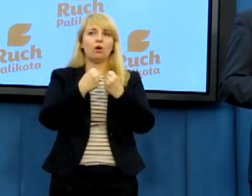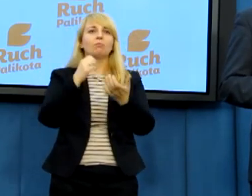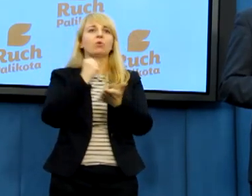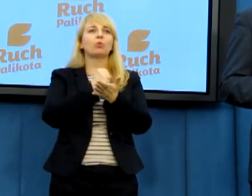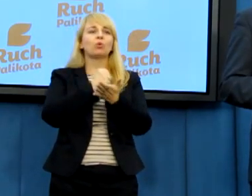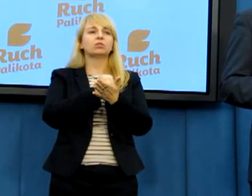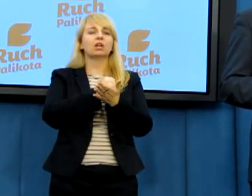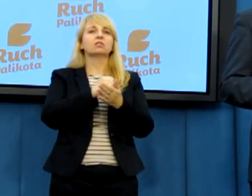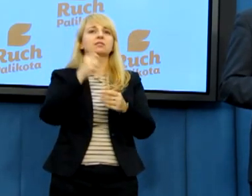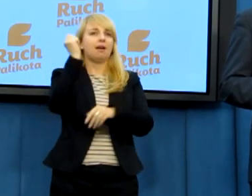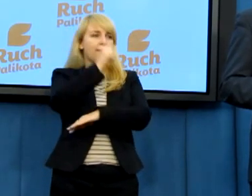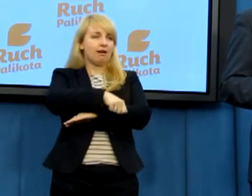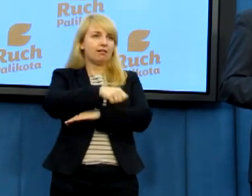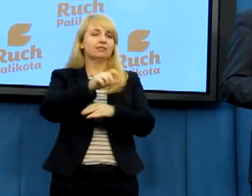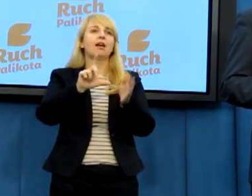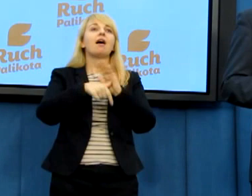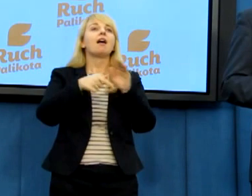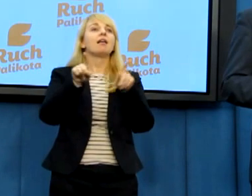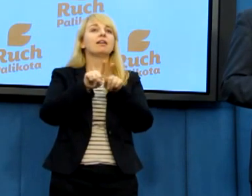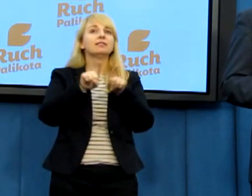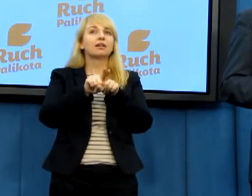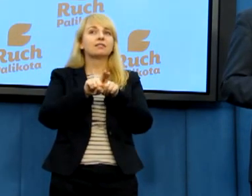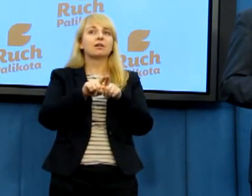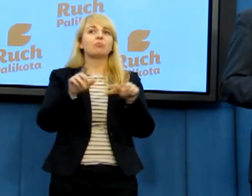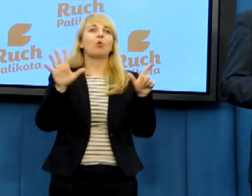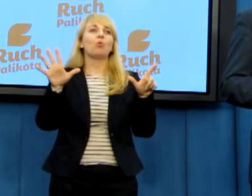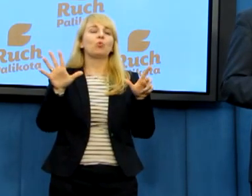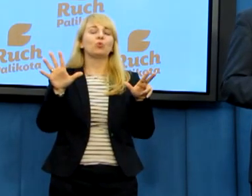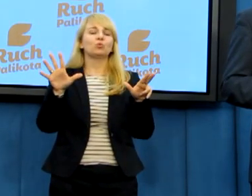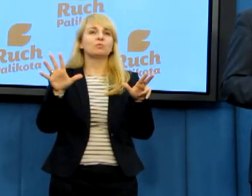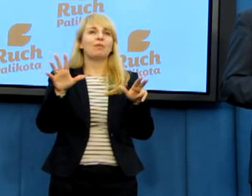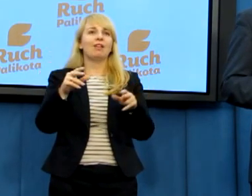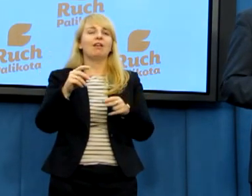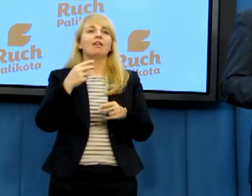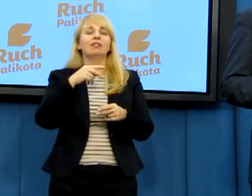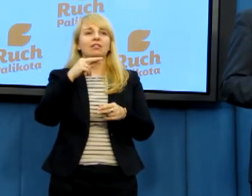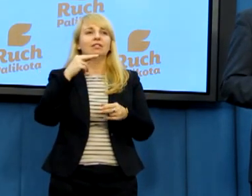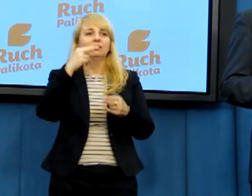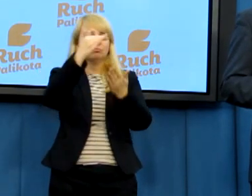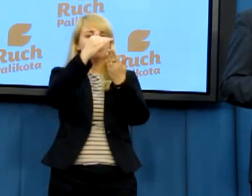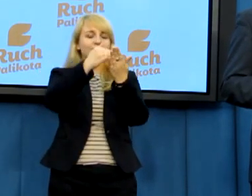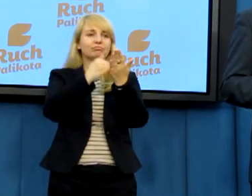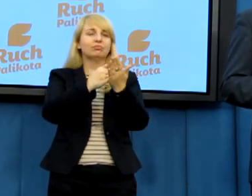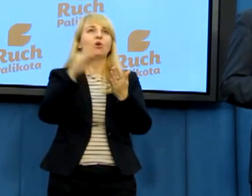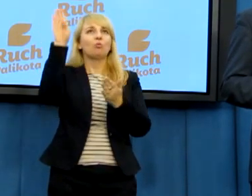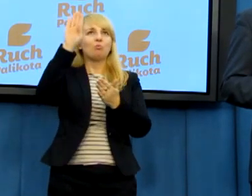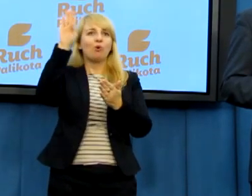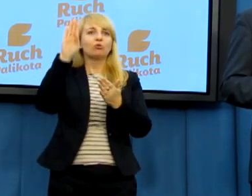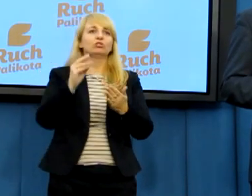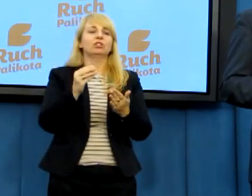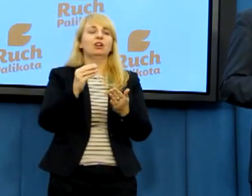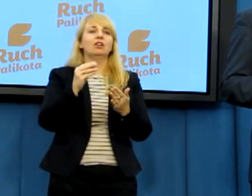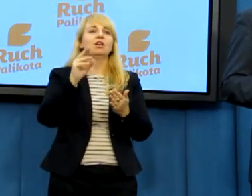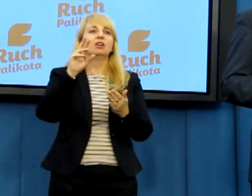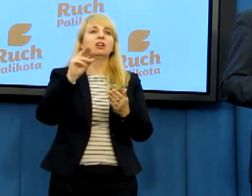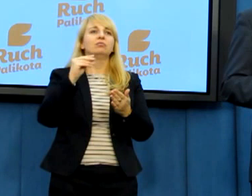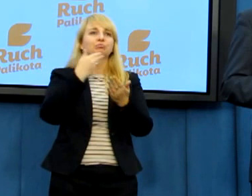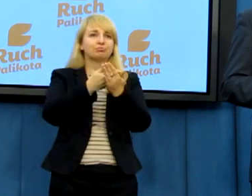także ósme przykazanie Boże, czyli mówienie fałszywego świadectwa na temat bliźniego.